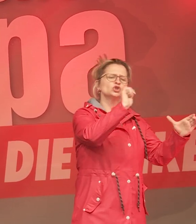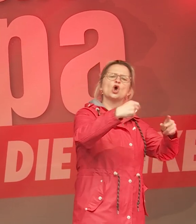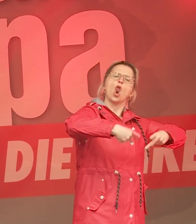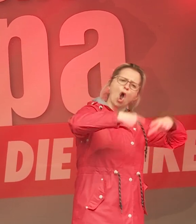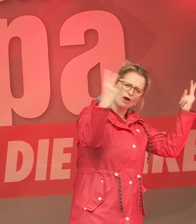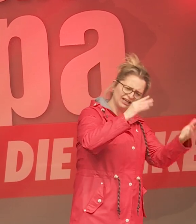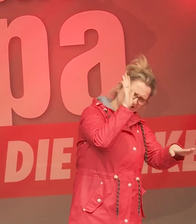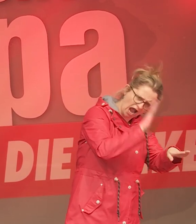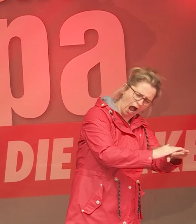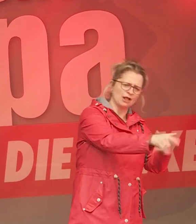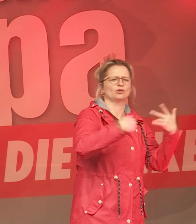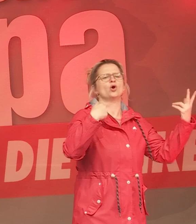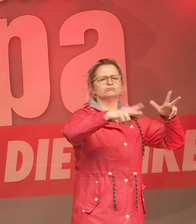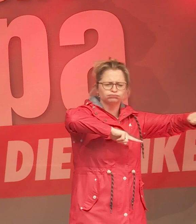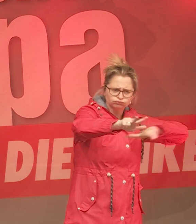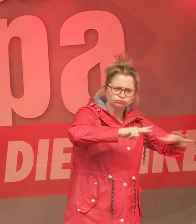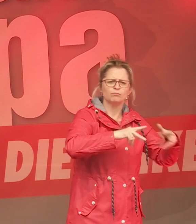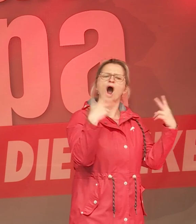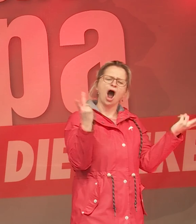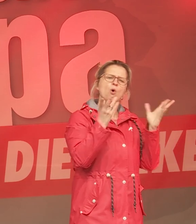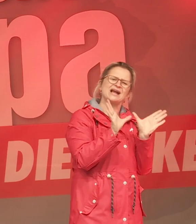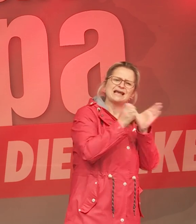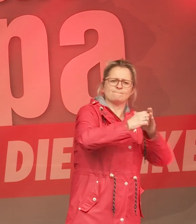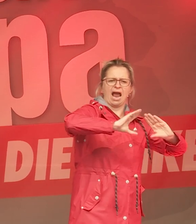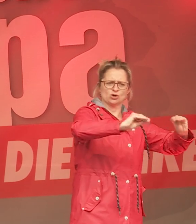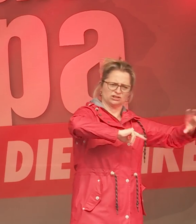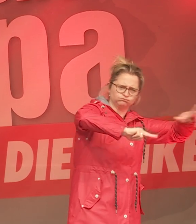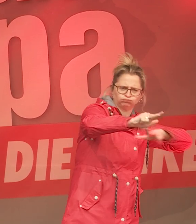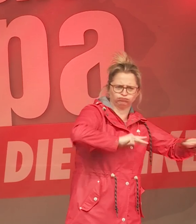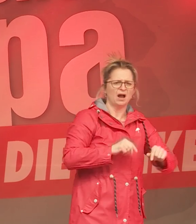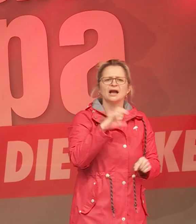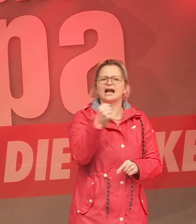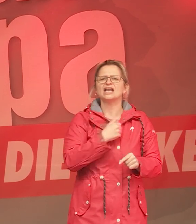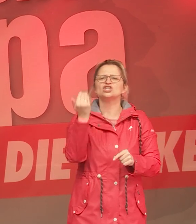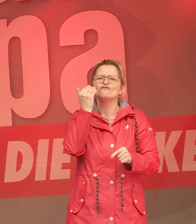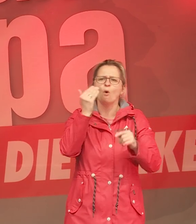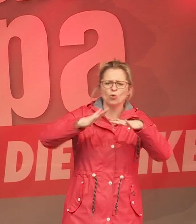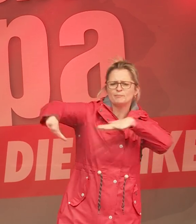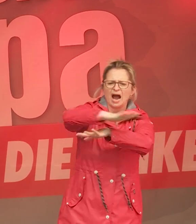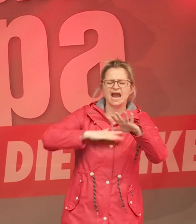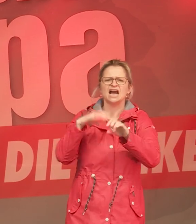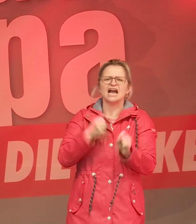genossenschaftlicher Hand und in gemeinnütziger Form. Damit dürfen keine Profite gemacht werden.